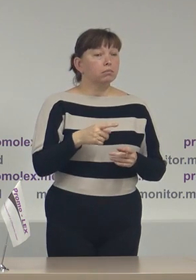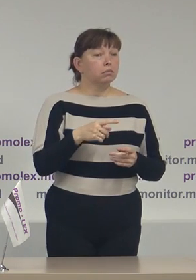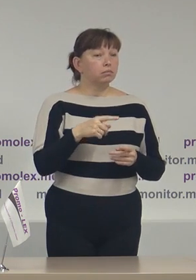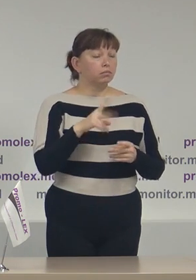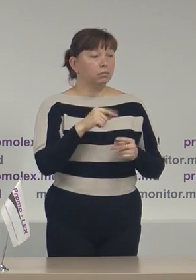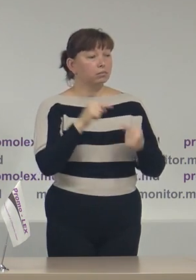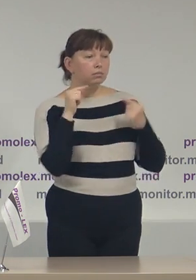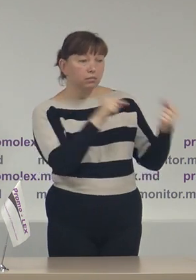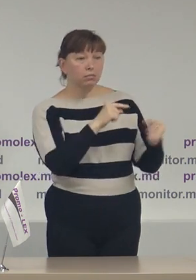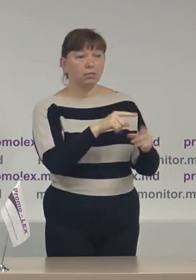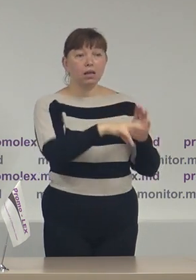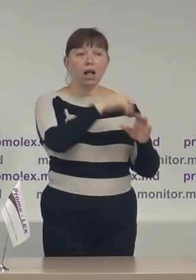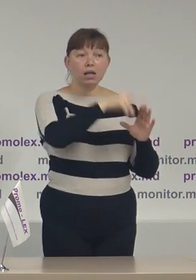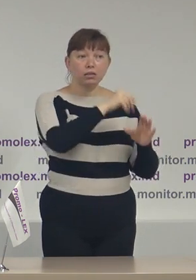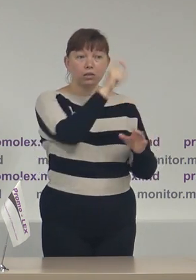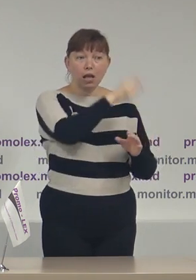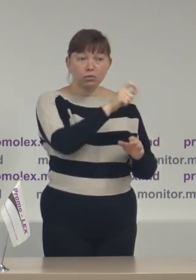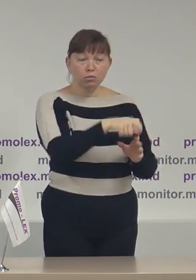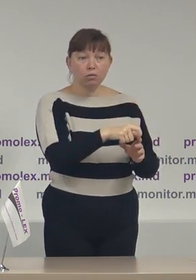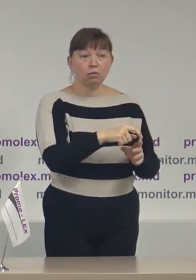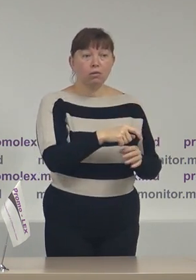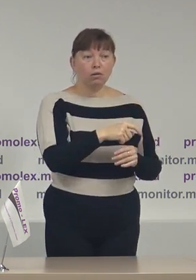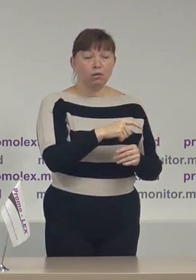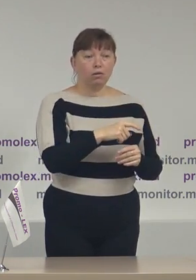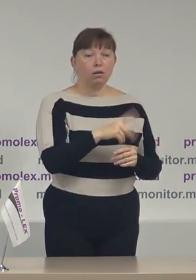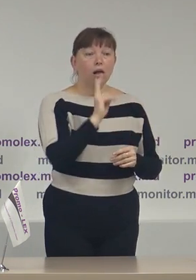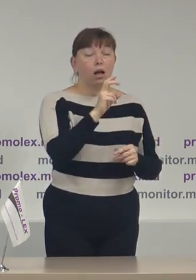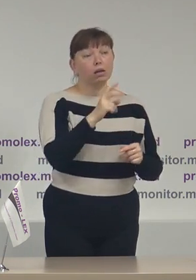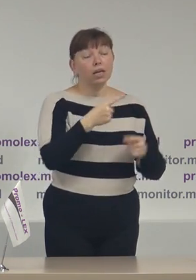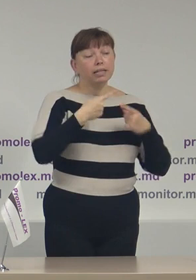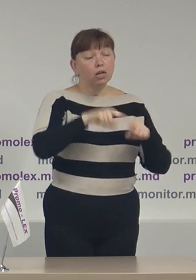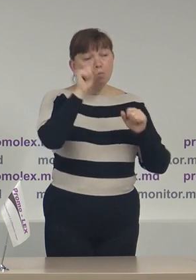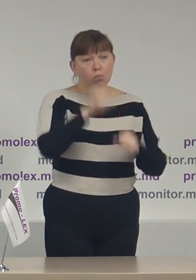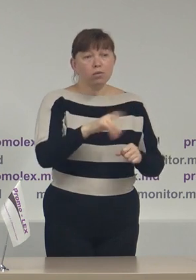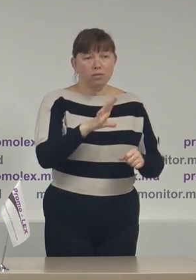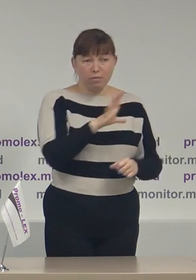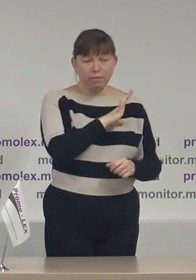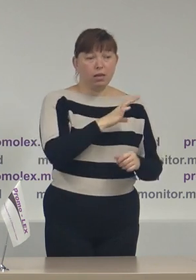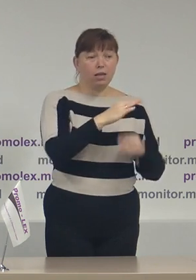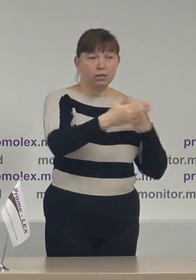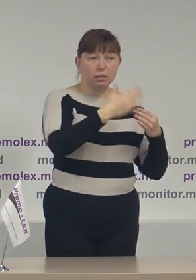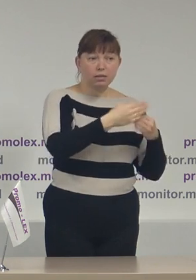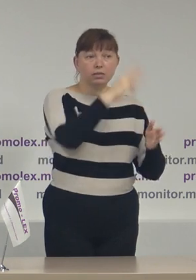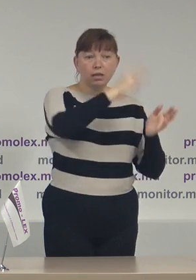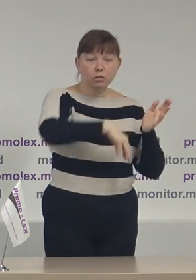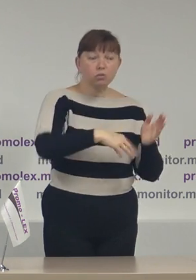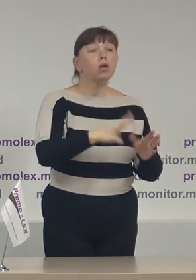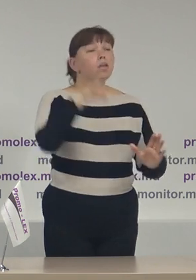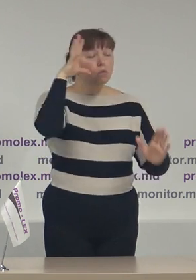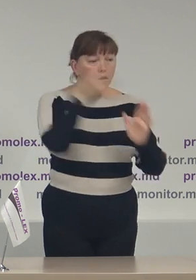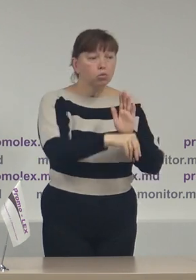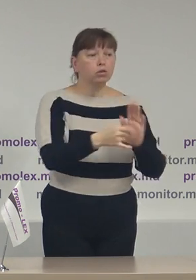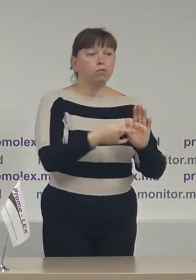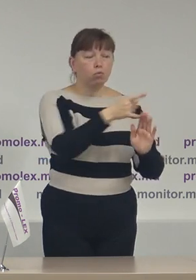contracandidaților care tehnic pot fi sancționate inclusiv cu excludere din cursă.